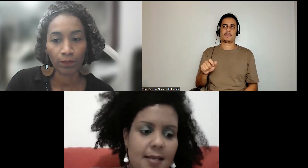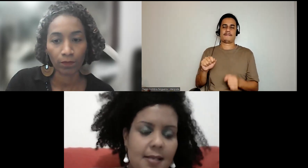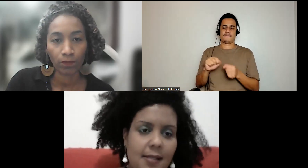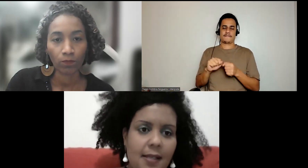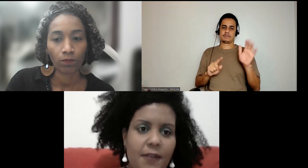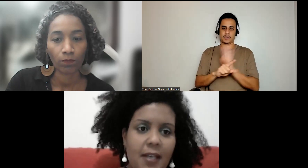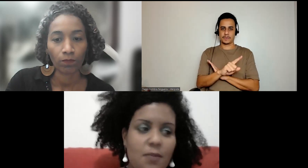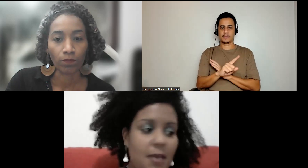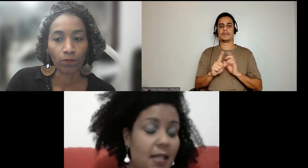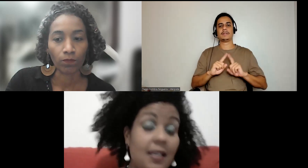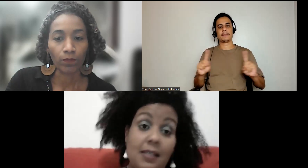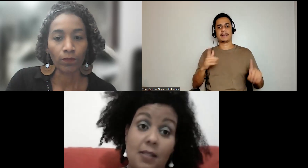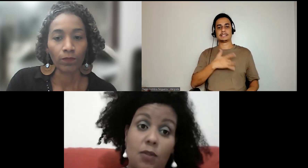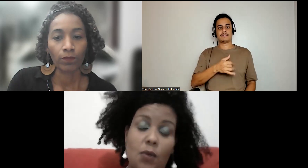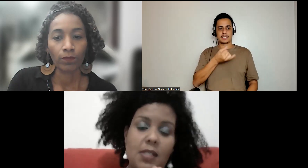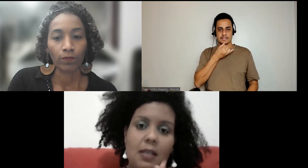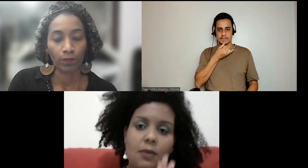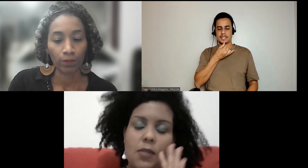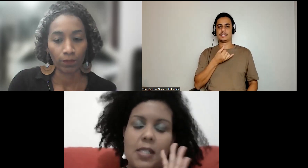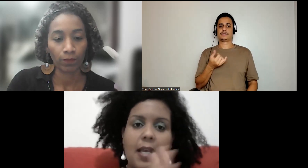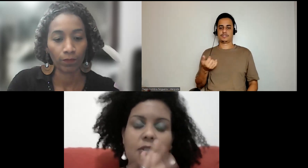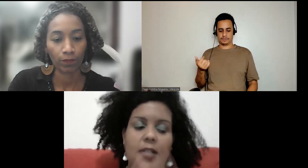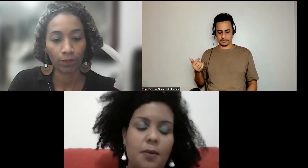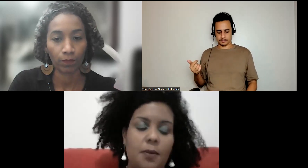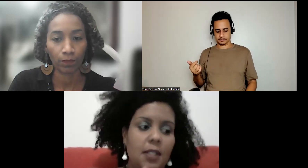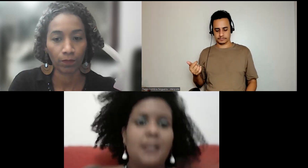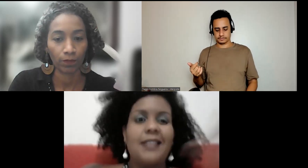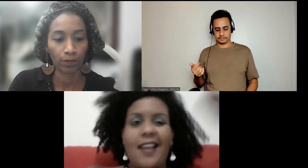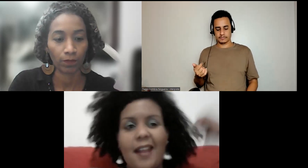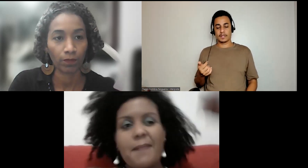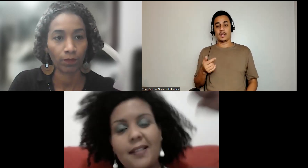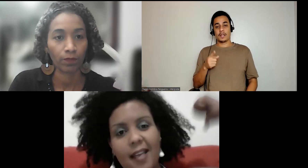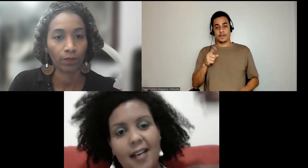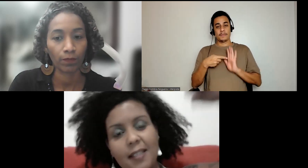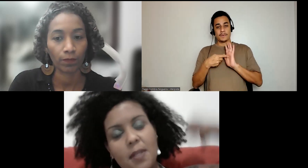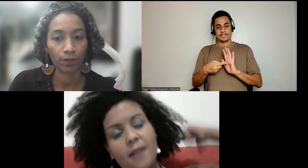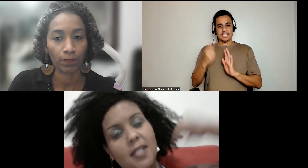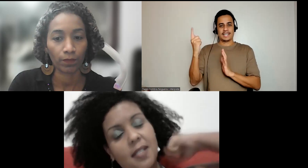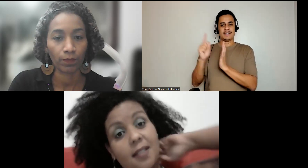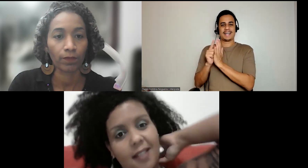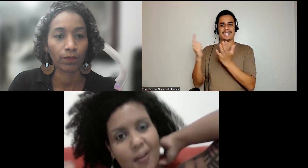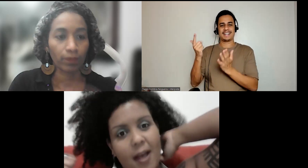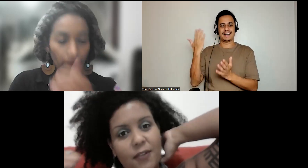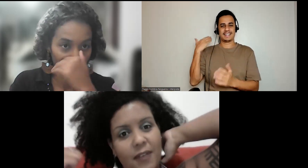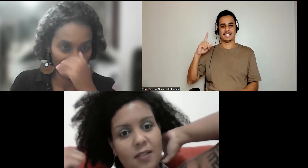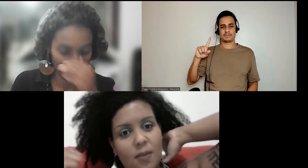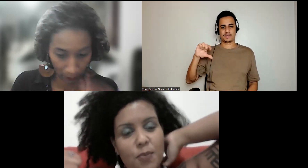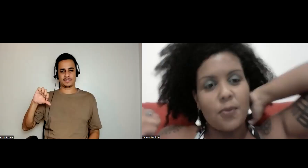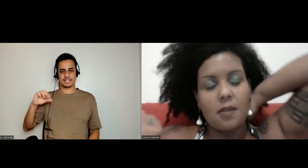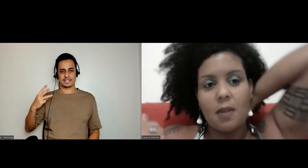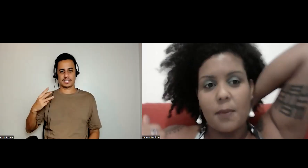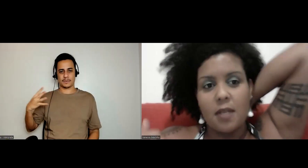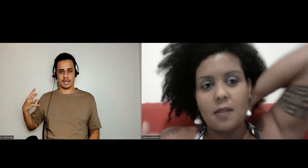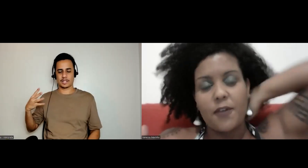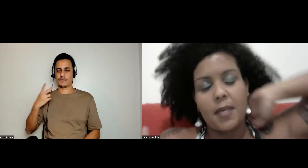mas, infelizmente, e isso eu trouxe, eu trouxe essa questão daquela matéria lá de 1934, falando sobre